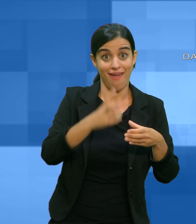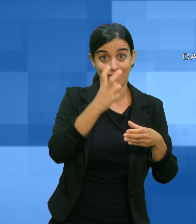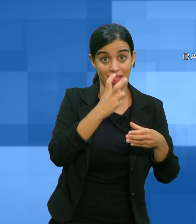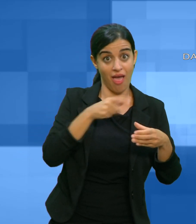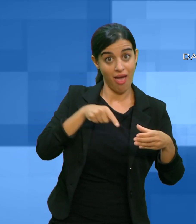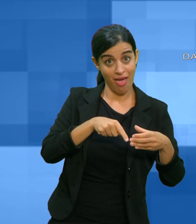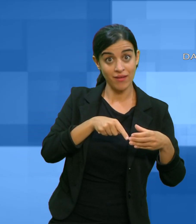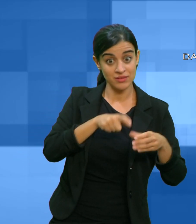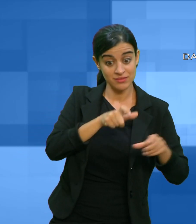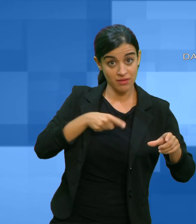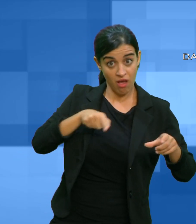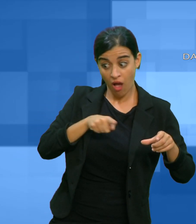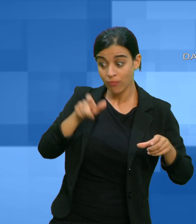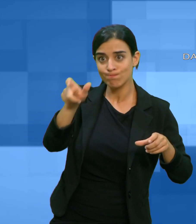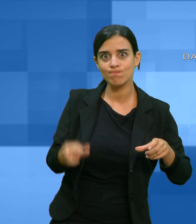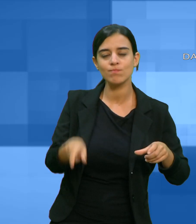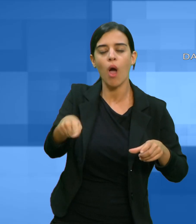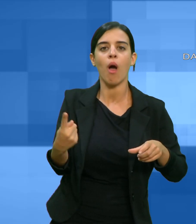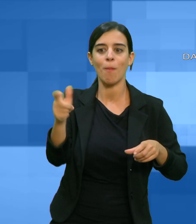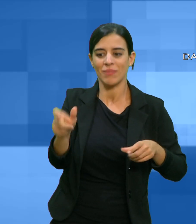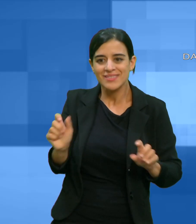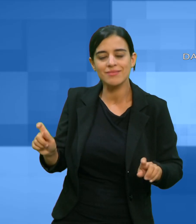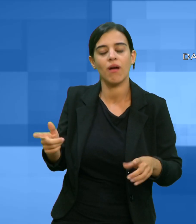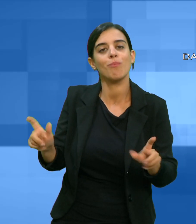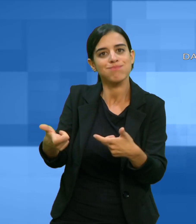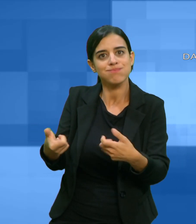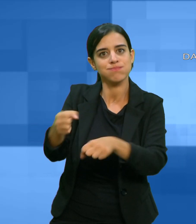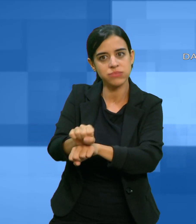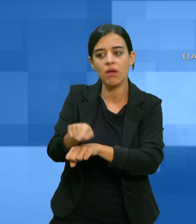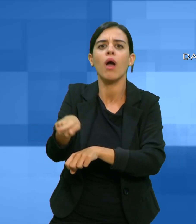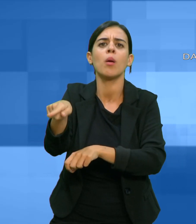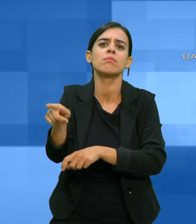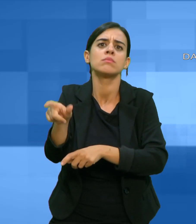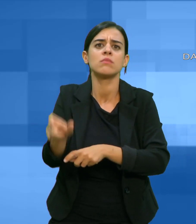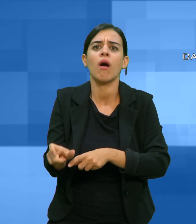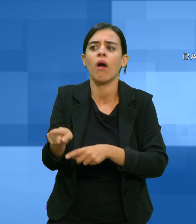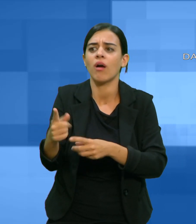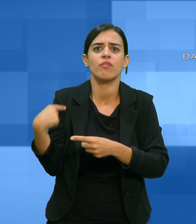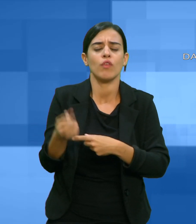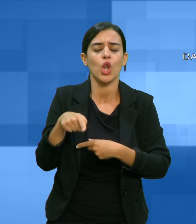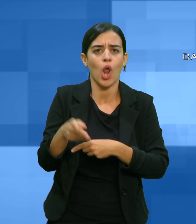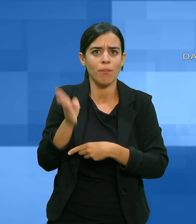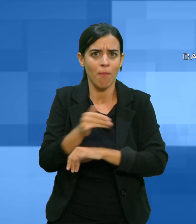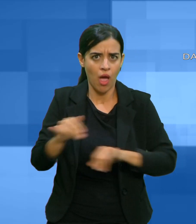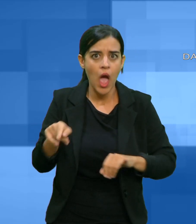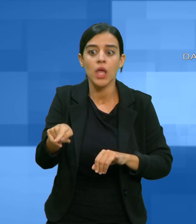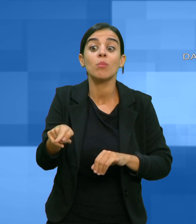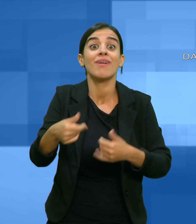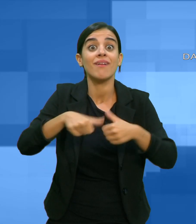incensurato residente in provincia di Nuoro a seguito del rinvenimento di una